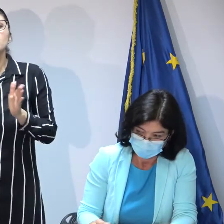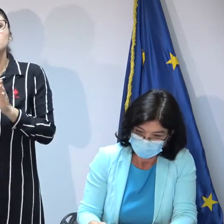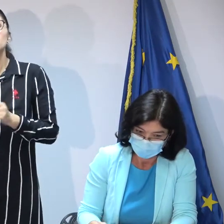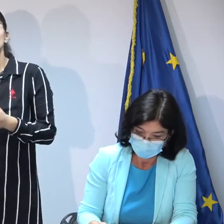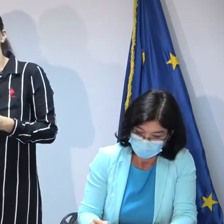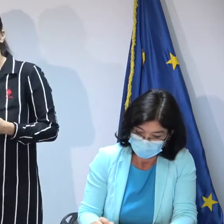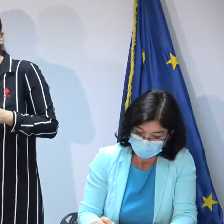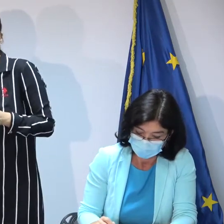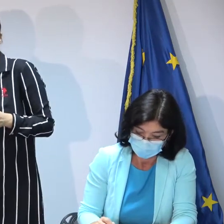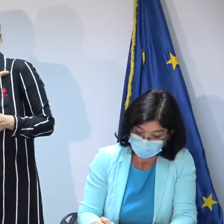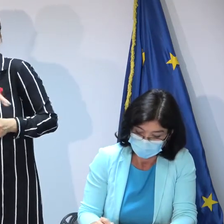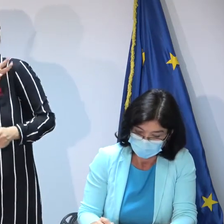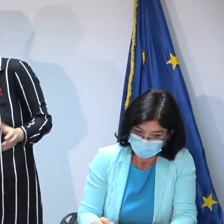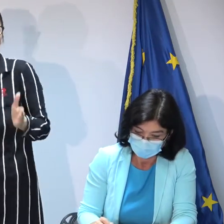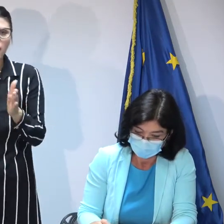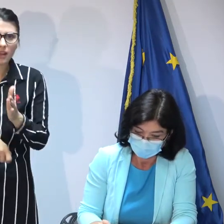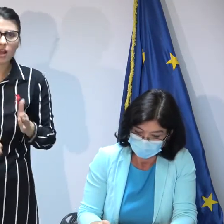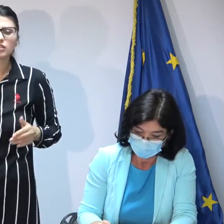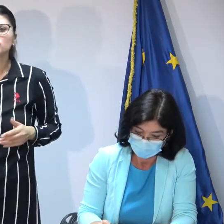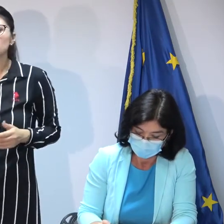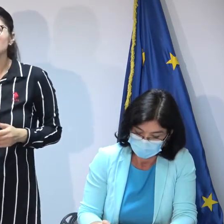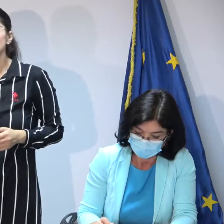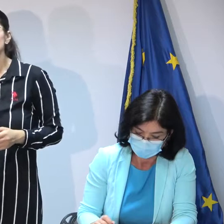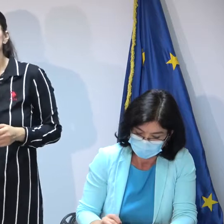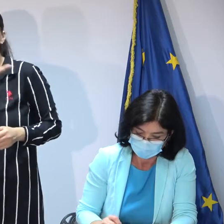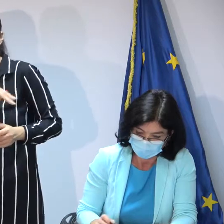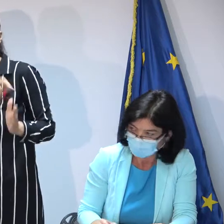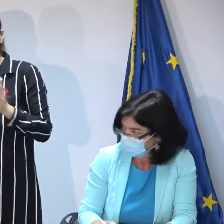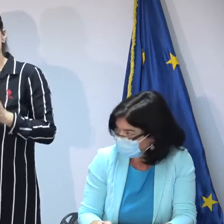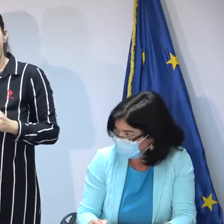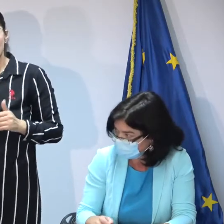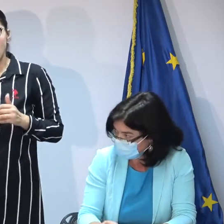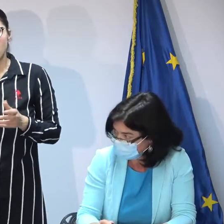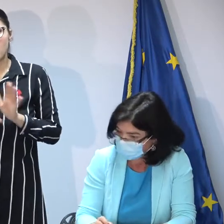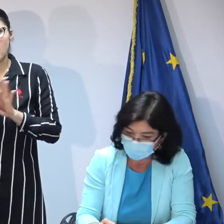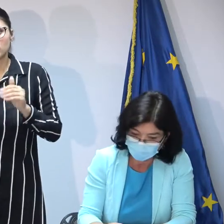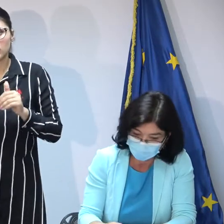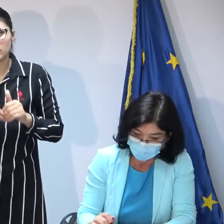atribuțile de serviciu. La ce sancțiuni vă referați? De la cât până la pregătate de la 50?